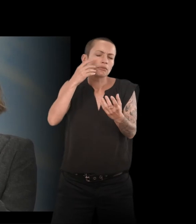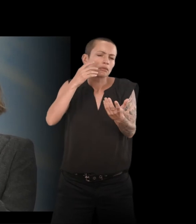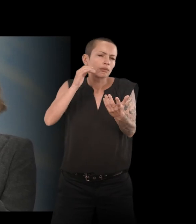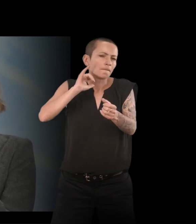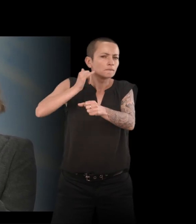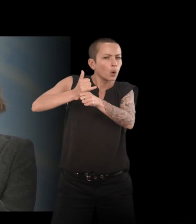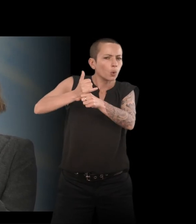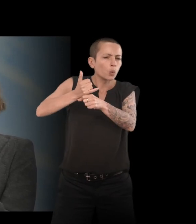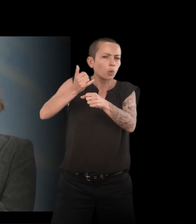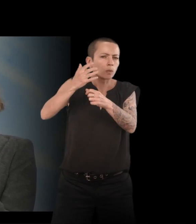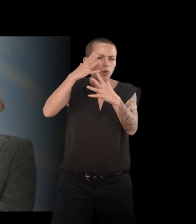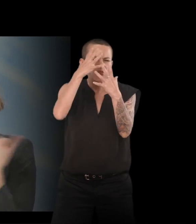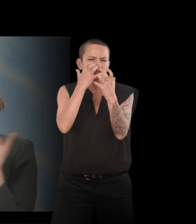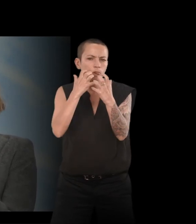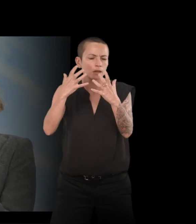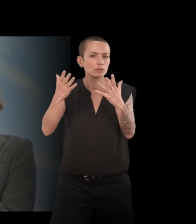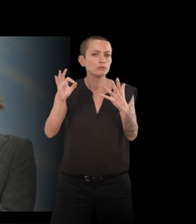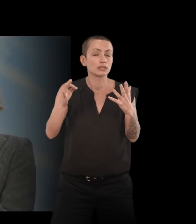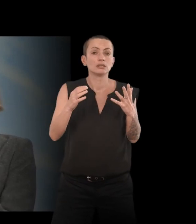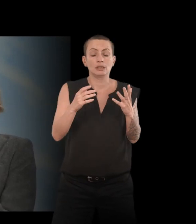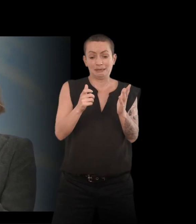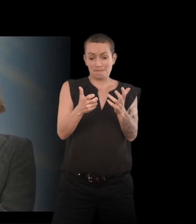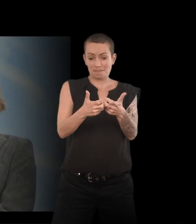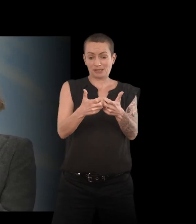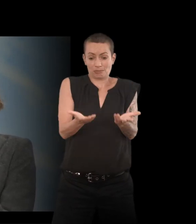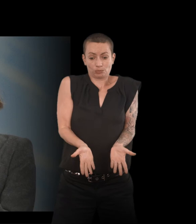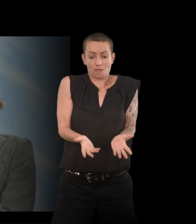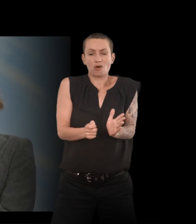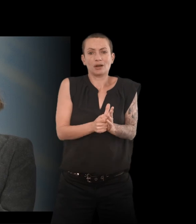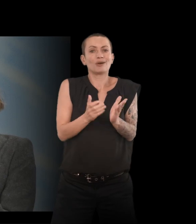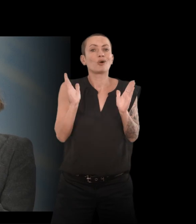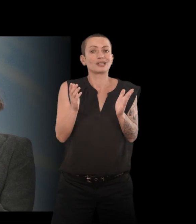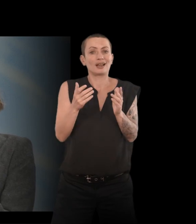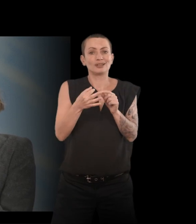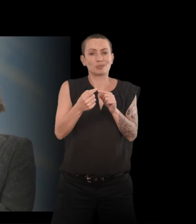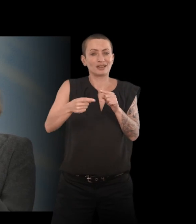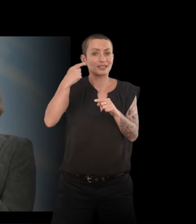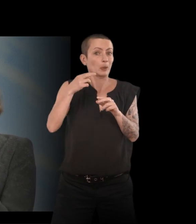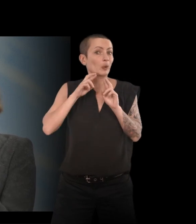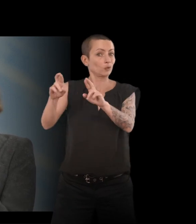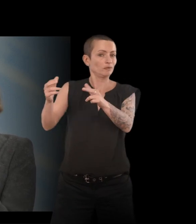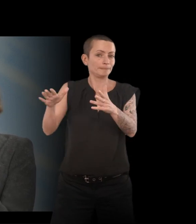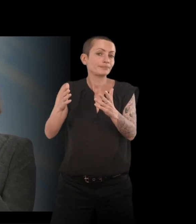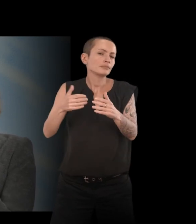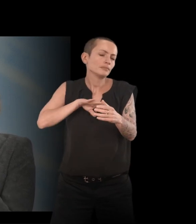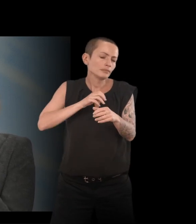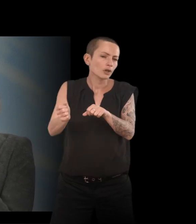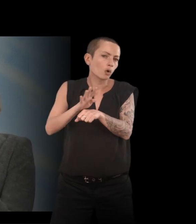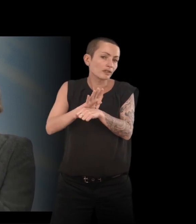Oui, d'autant plus en ce moment, parce que je suis retournée à l'Optia la semaine dernière et en ce moment, avec le Covid, personne ne peut accéder à l'extérieur à moins d'être